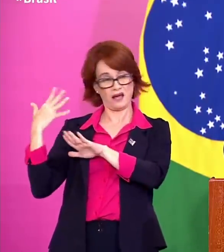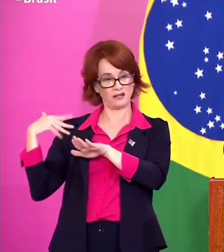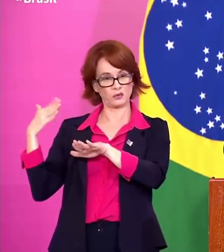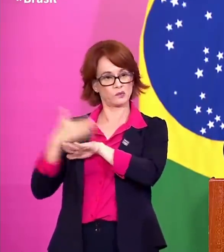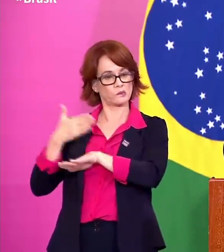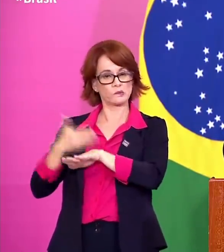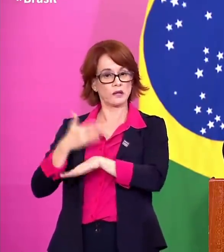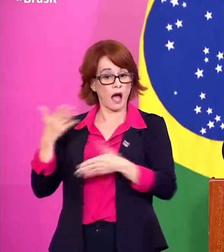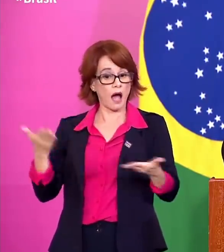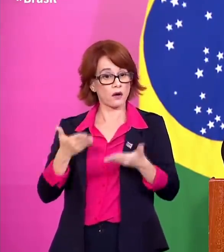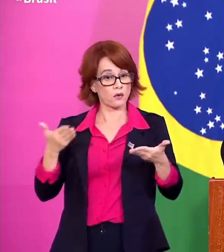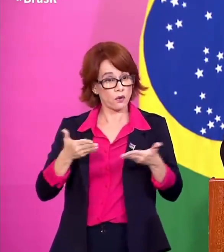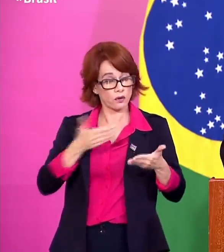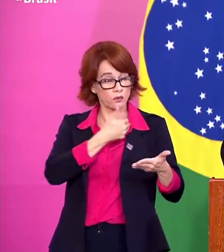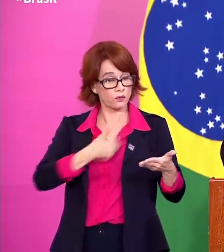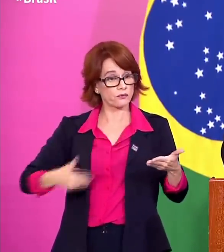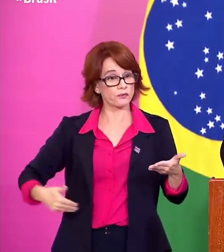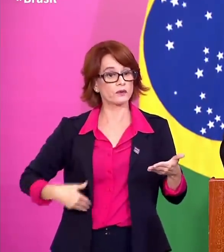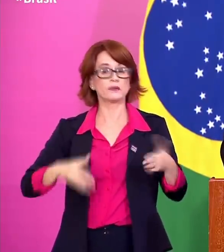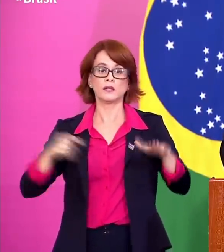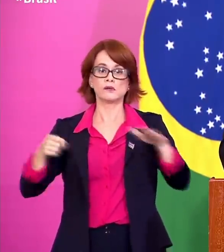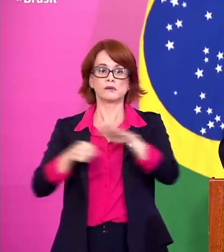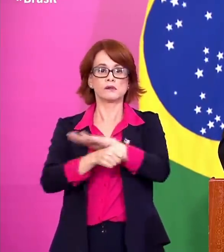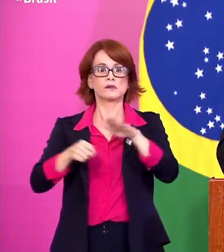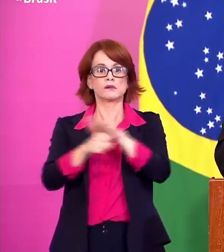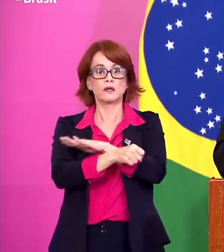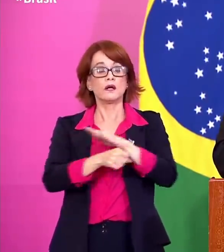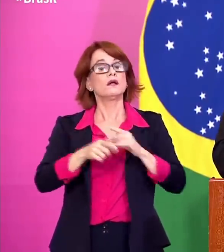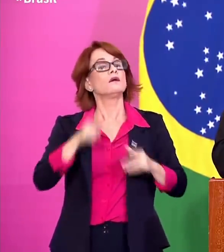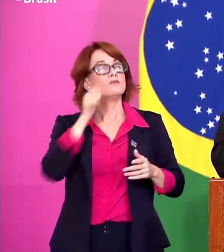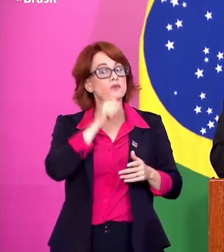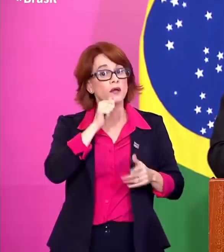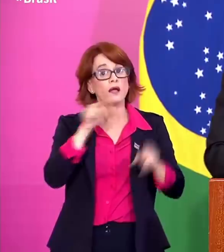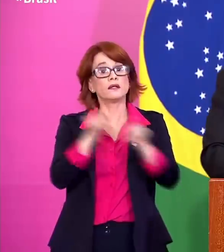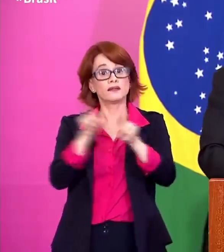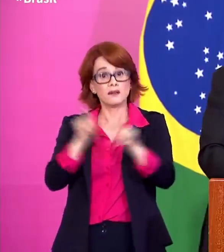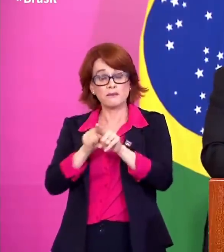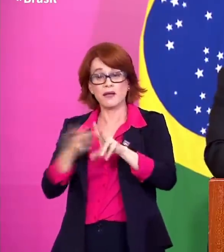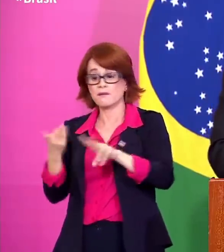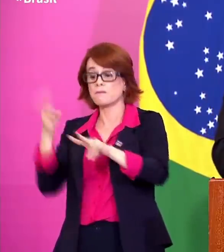Foi o governo que mais prendeu machão, agressor, foi o nosso.